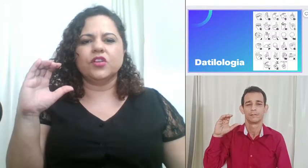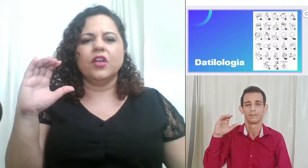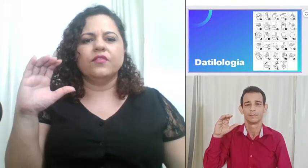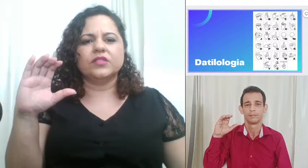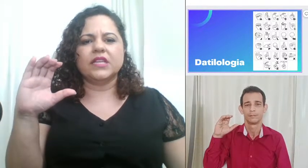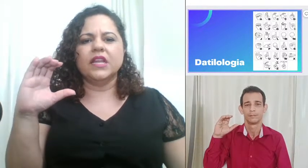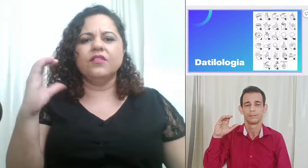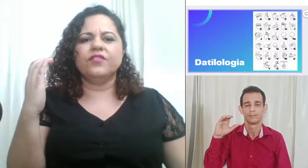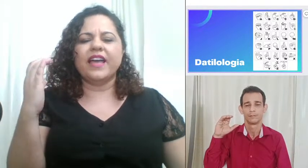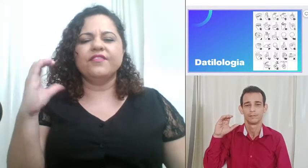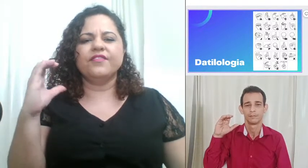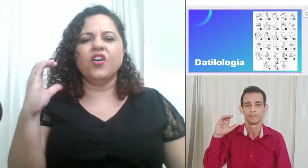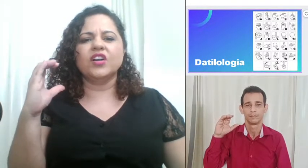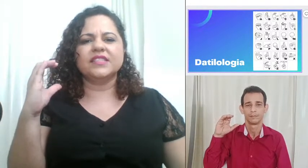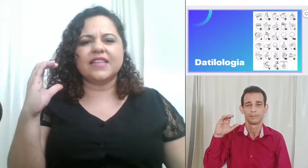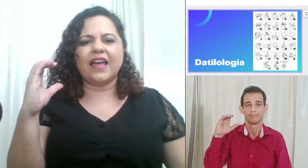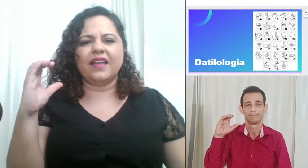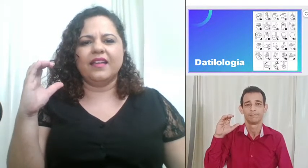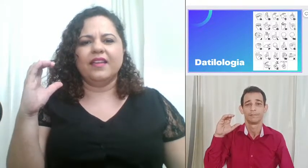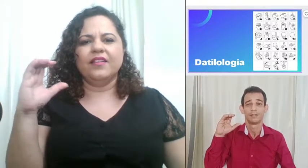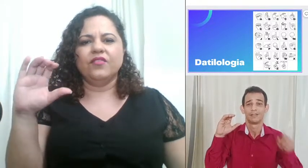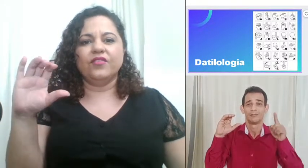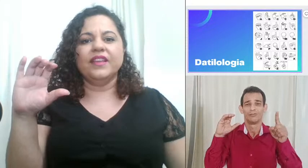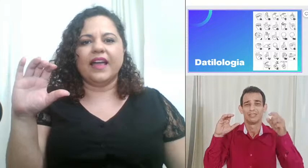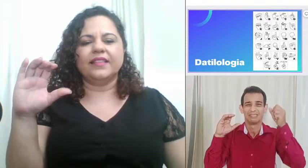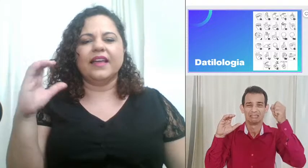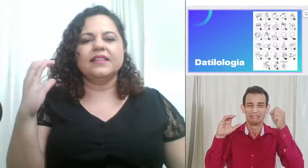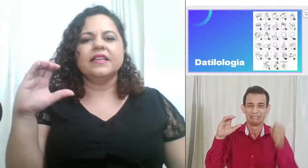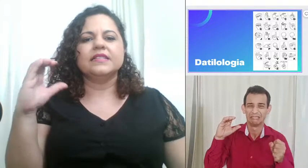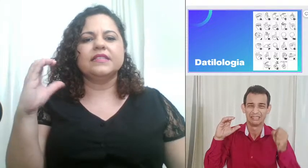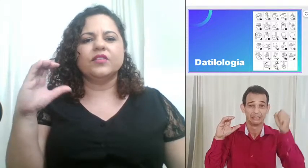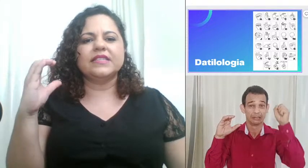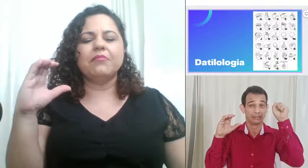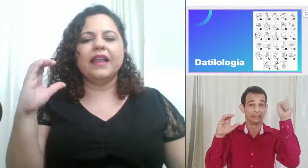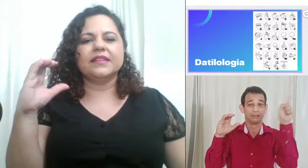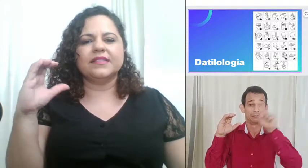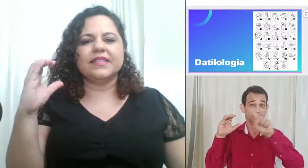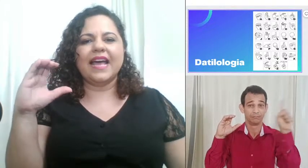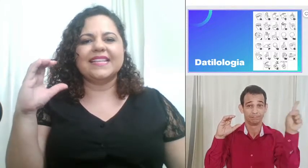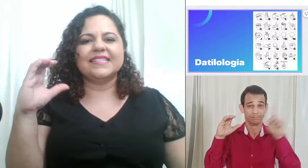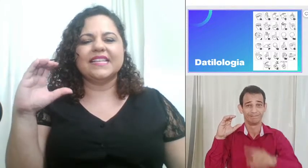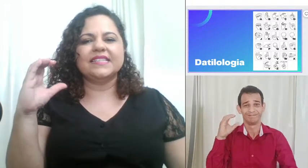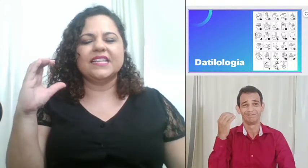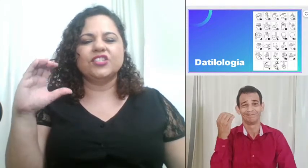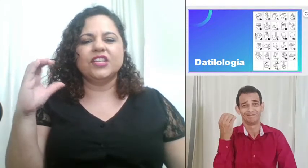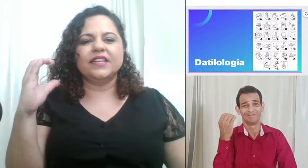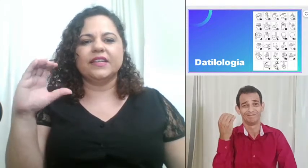você não vai forçar virar tá se você balançar é C cedilha